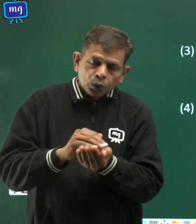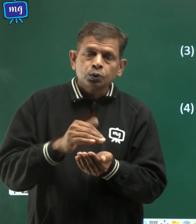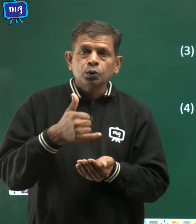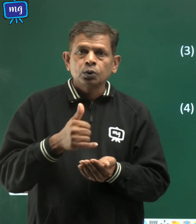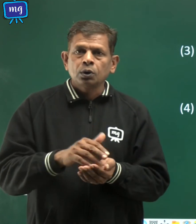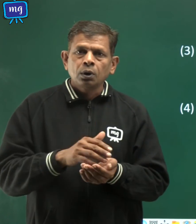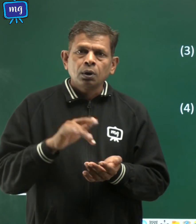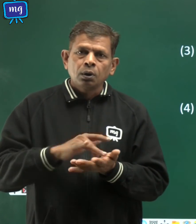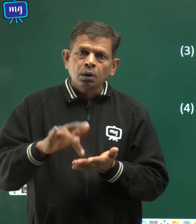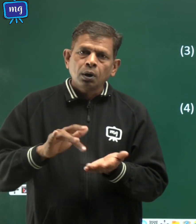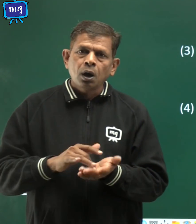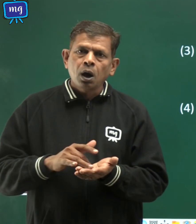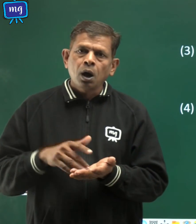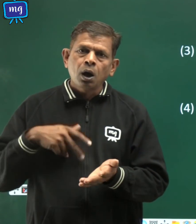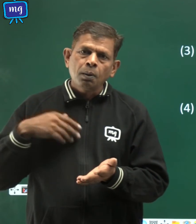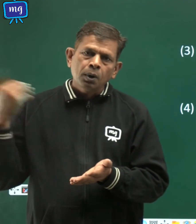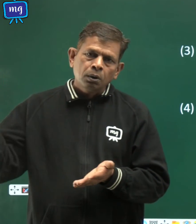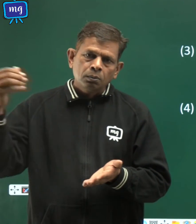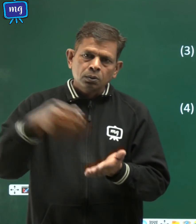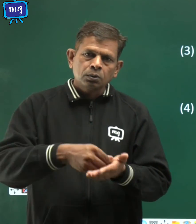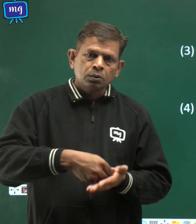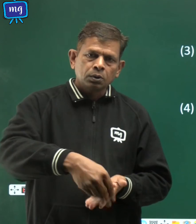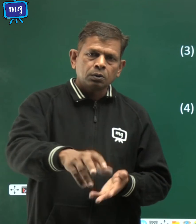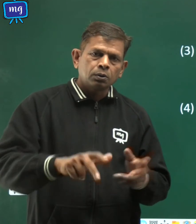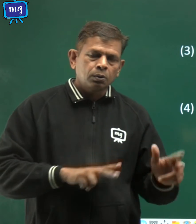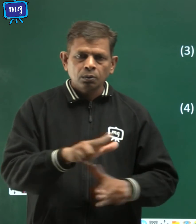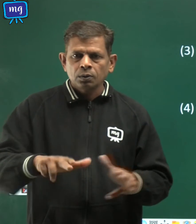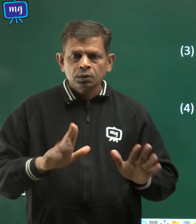पर पहुचाने की व्यवस्था